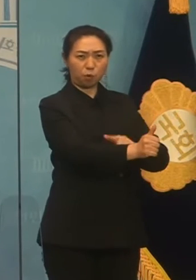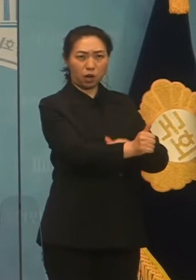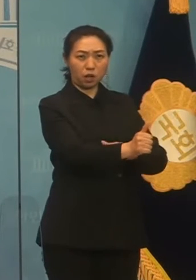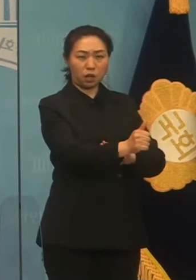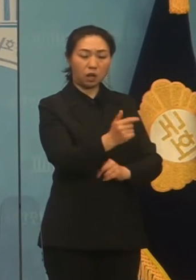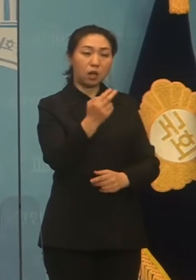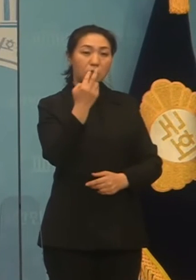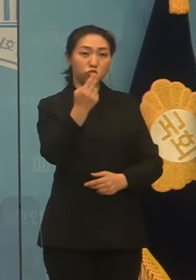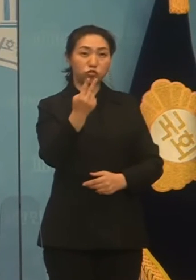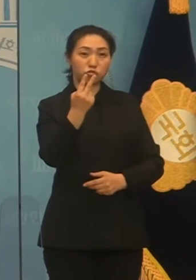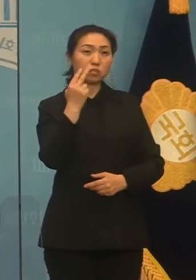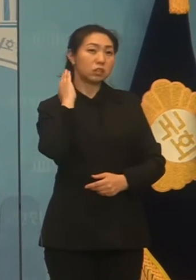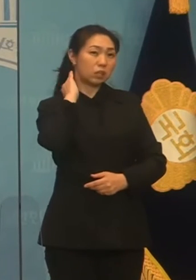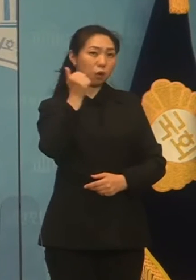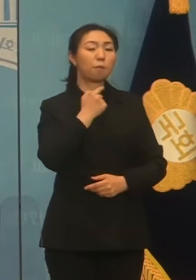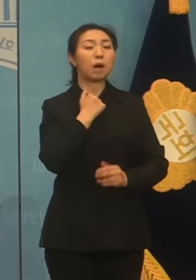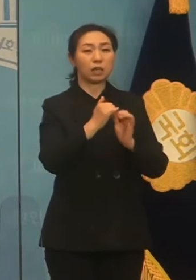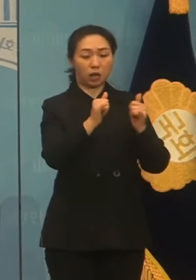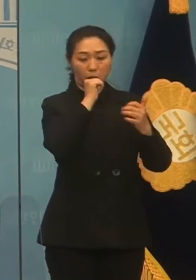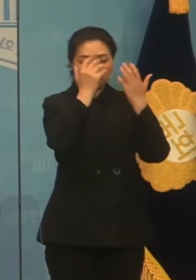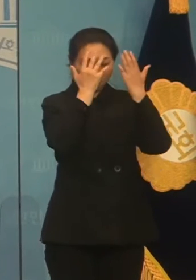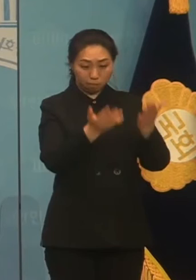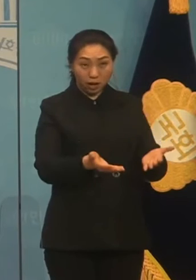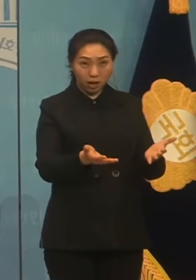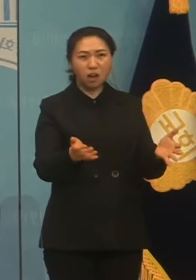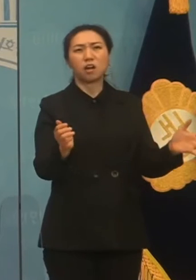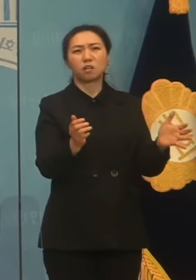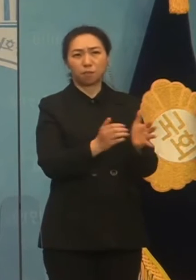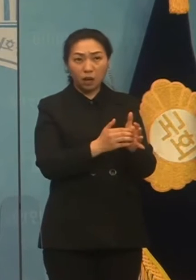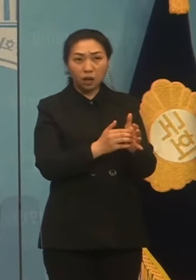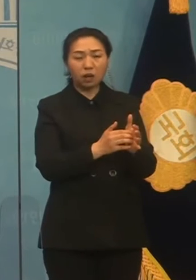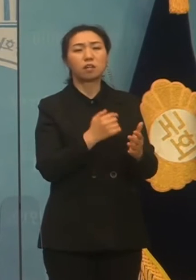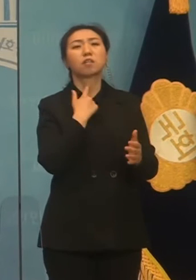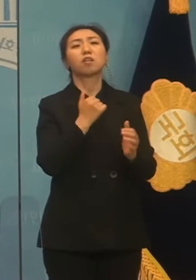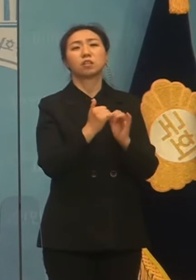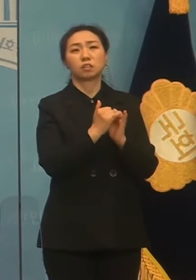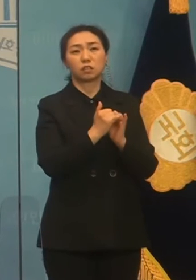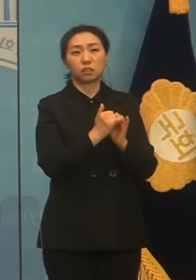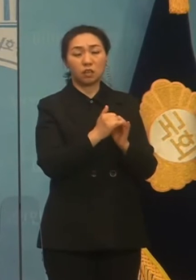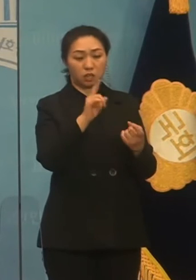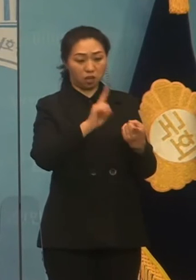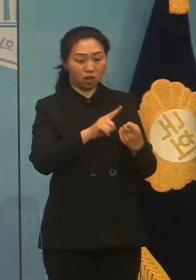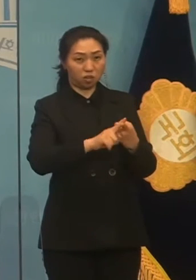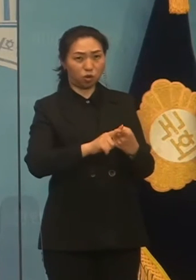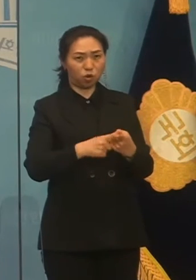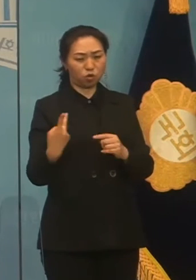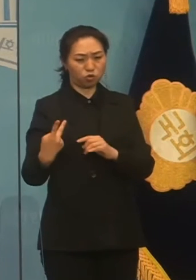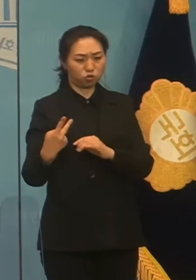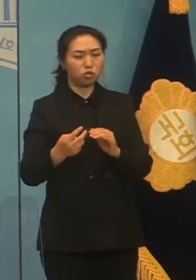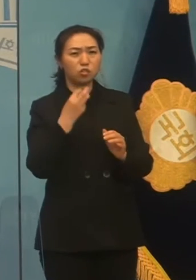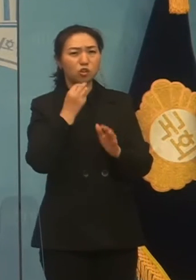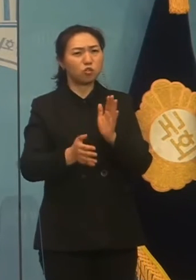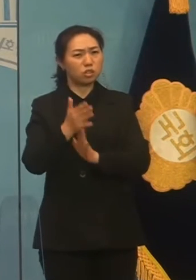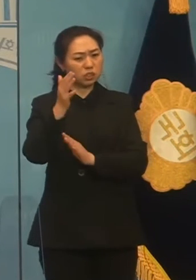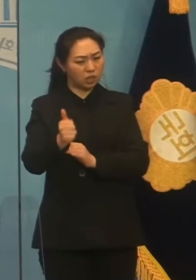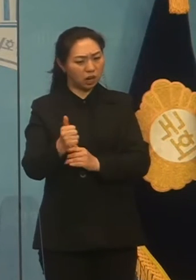대통령의 사명 발언이 시임한 지 며칠 되지 않는 두 시장에 입에서 나온 것에 깊은 유감을 표합니다.